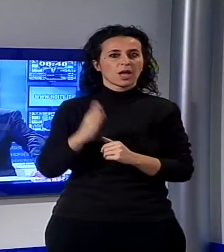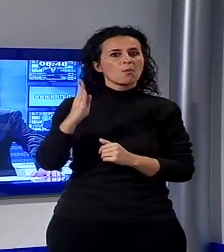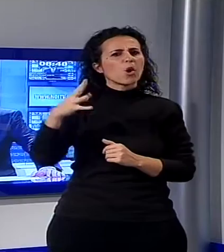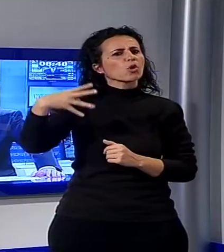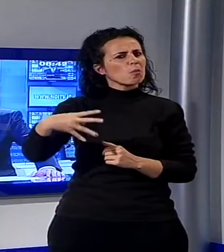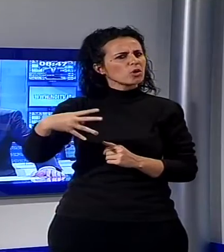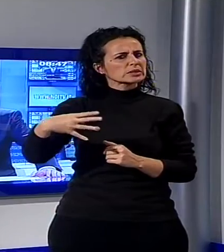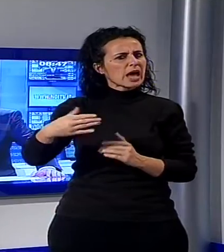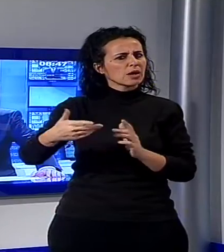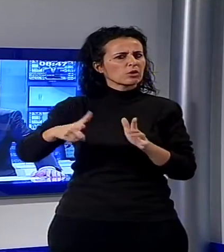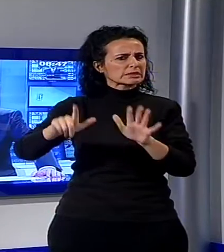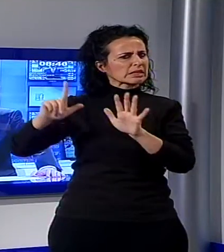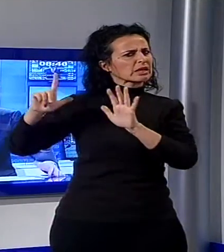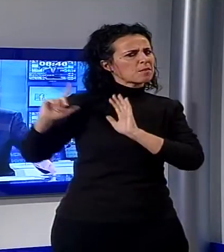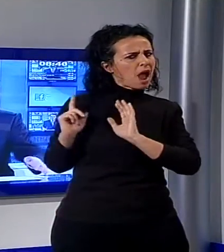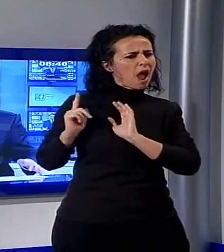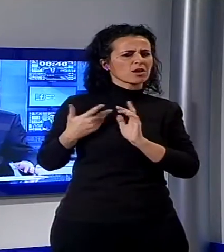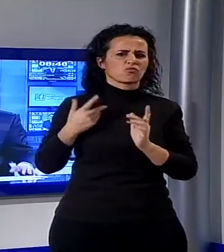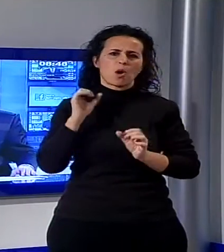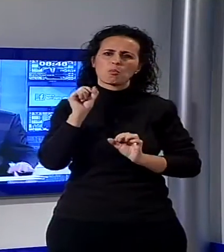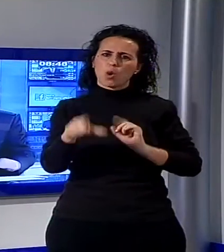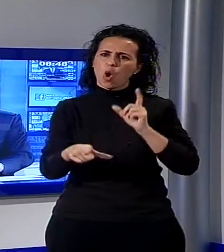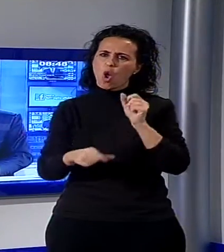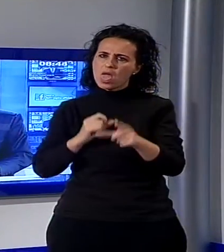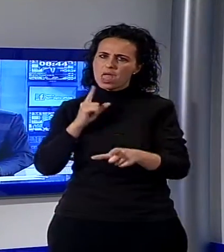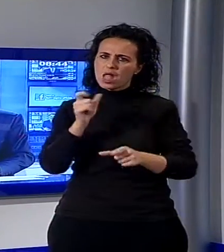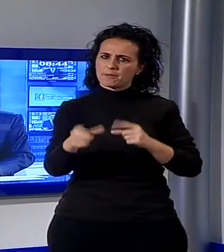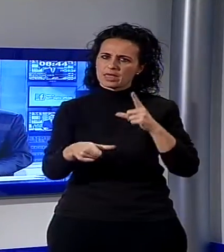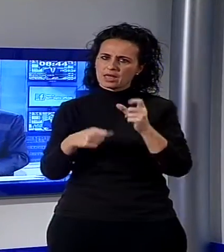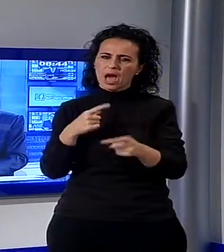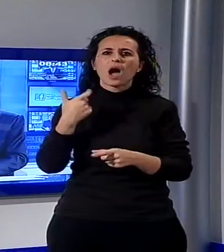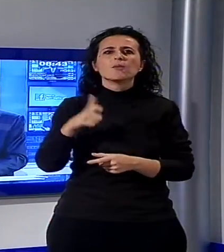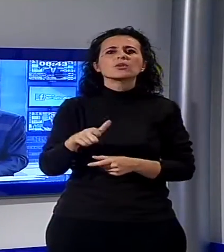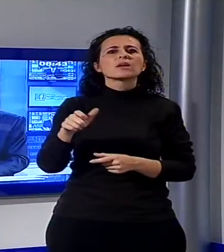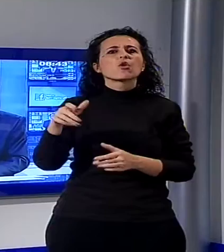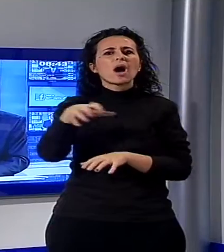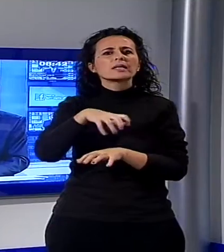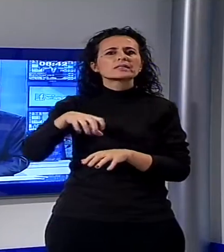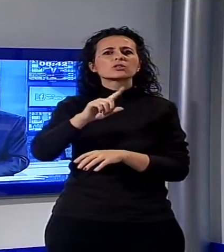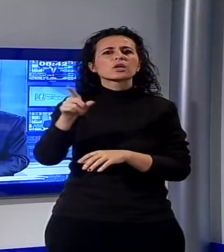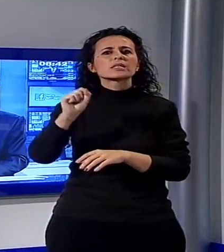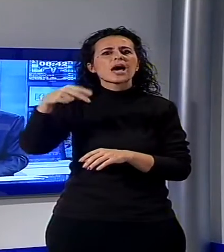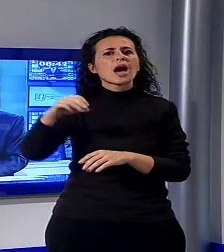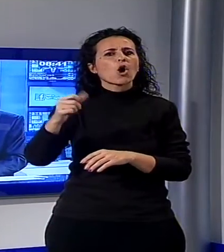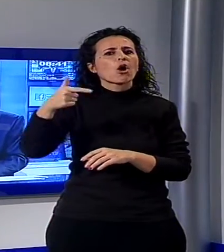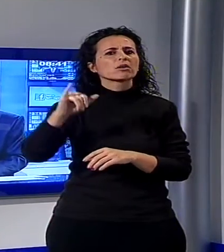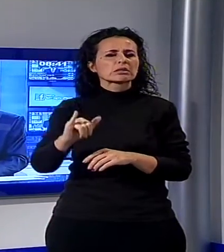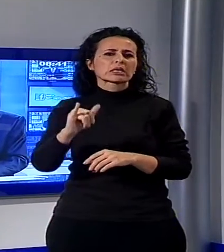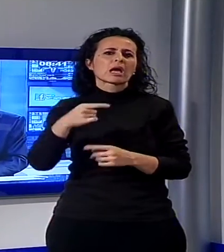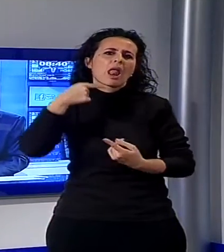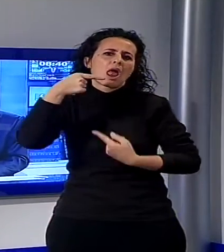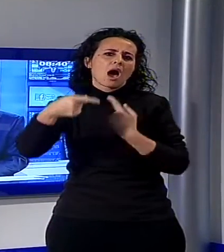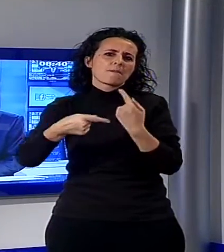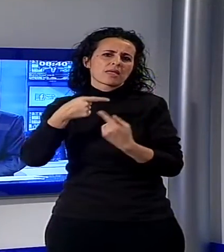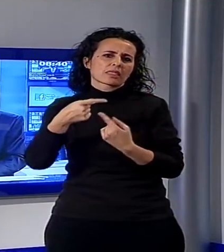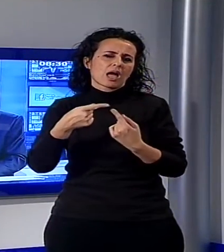ricorderete la polemica con l'assessore Zanotti che aveva attaccato una iniziativa della